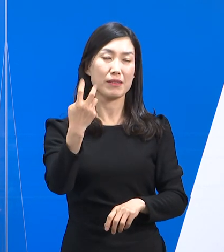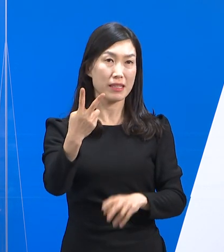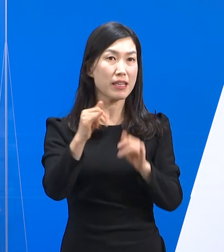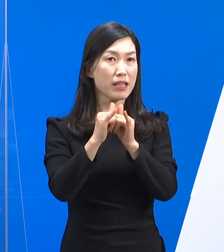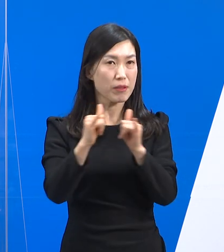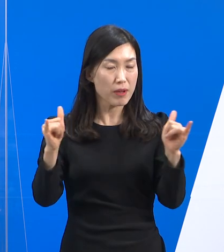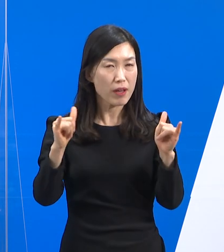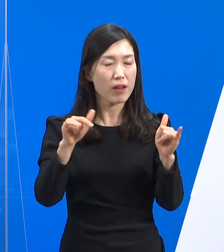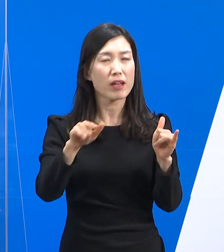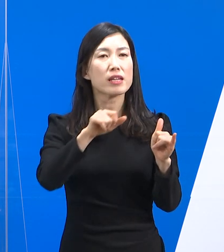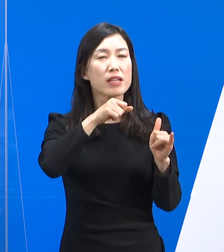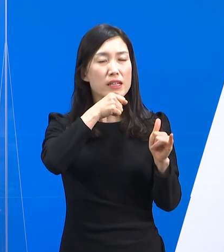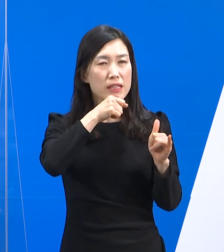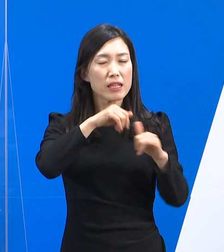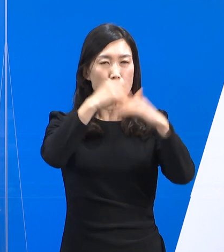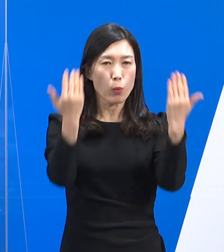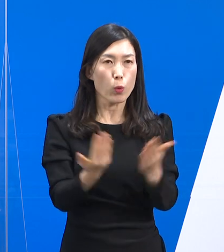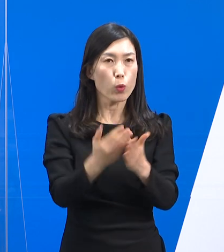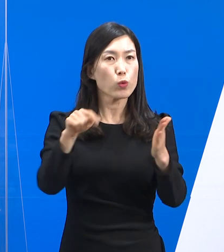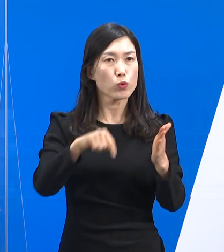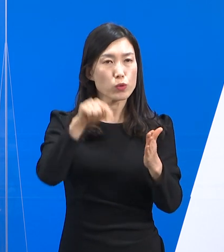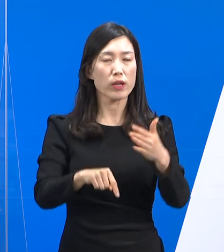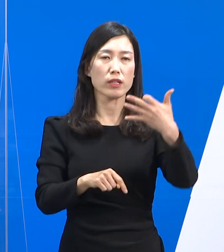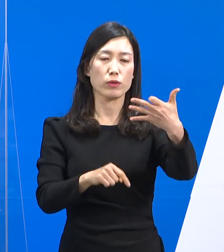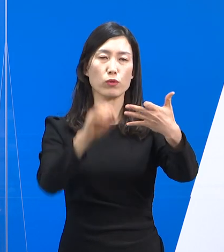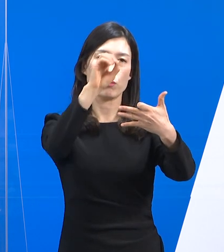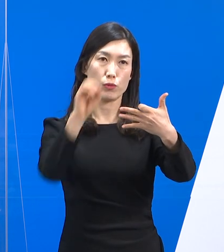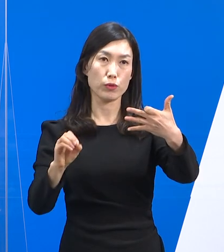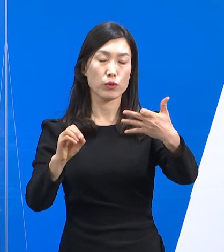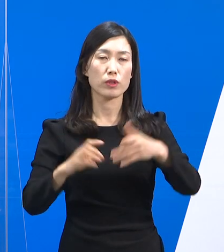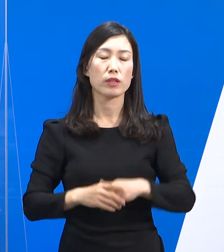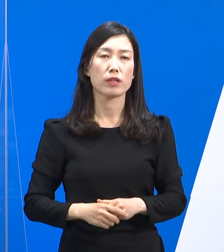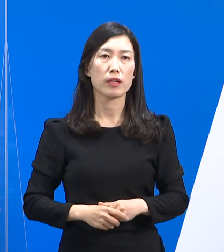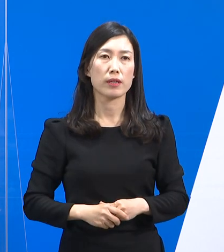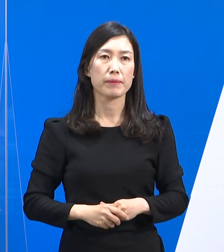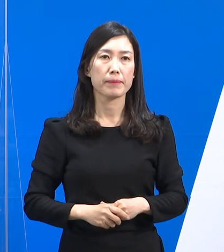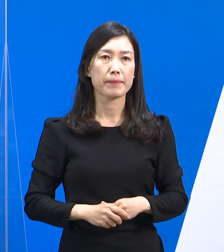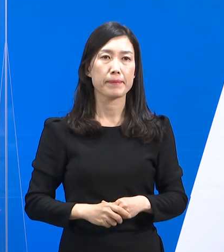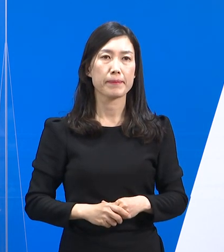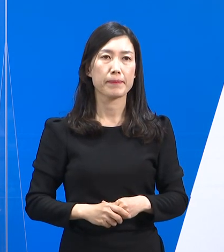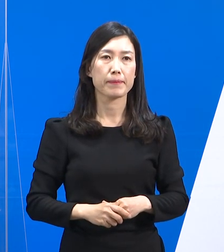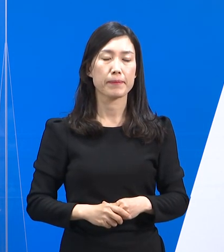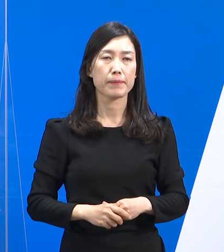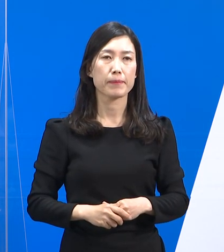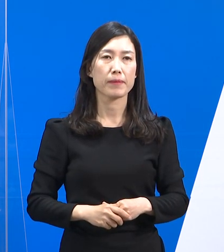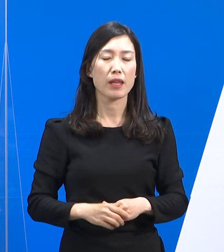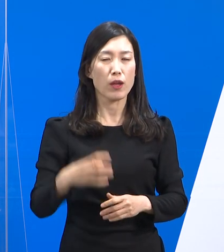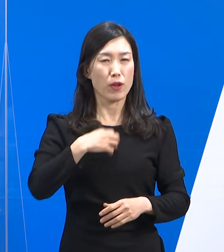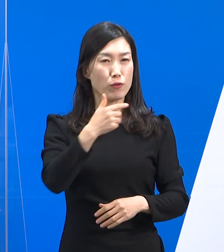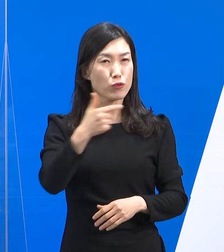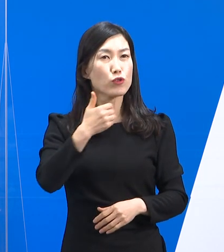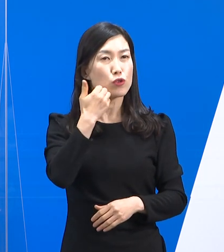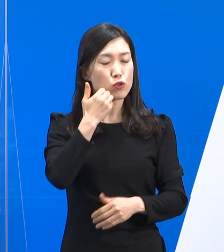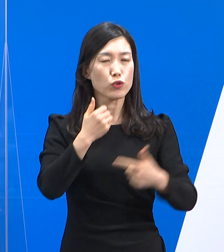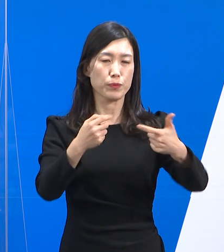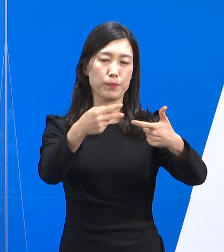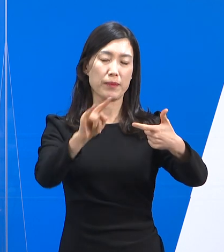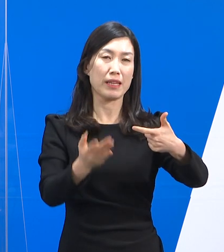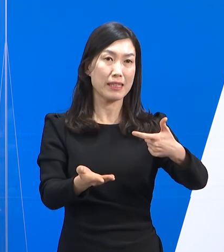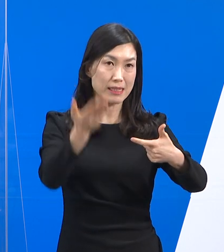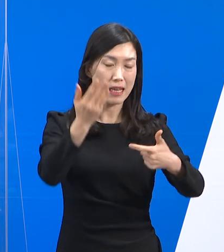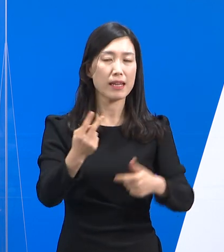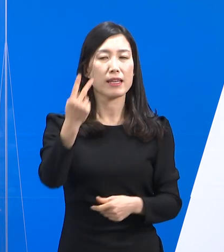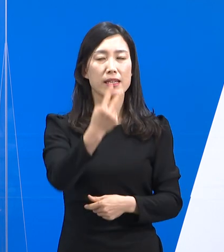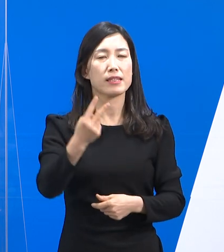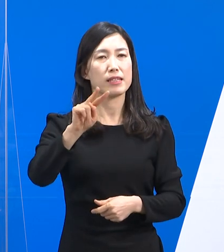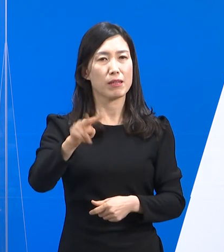확진자가 발생하여 전체 확진자의 19%를 차지하고 있습니다. 고위험군인 60세 이상 연령층은 2